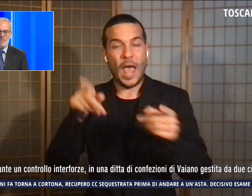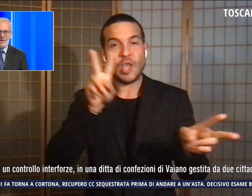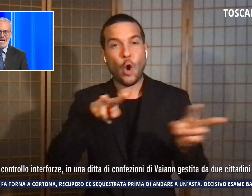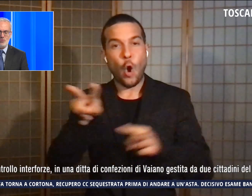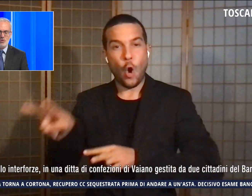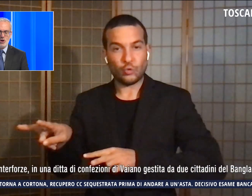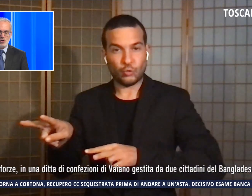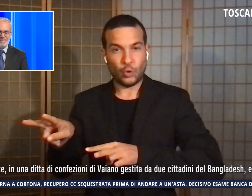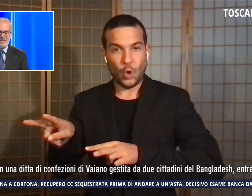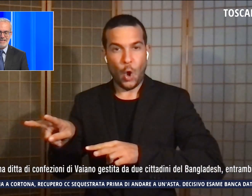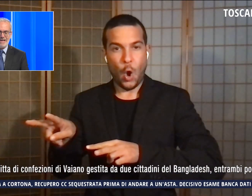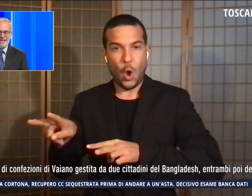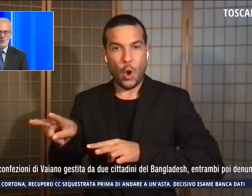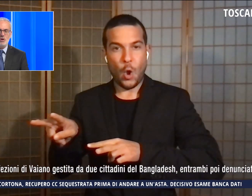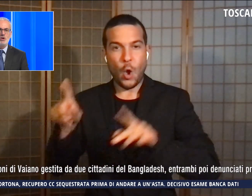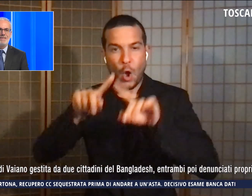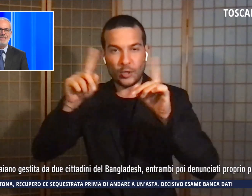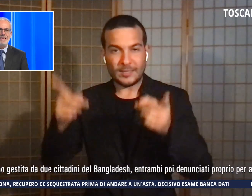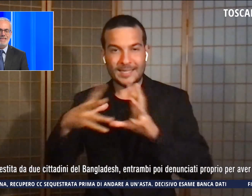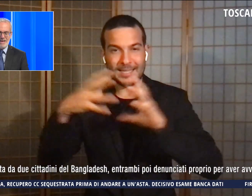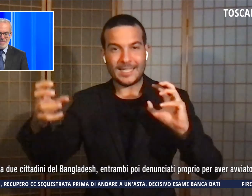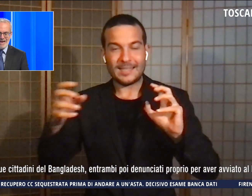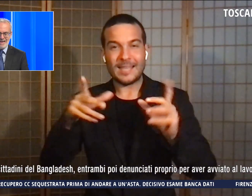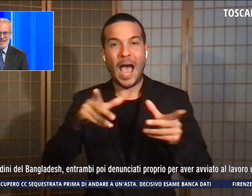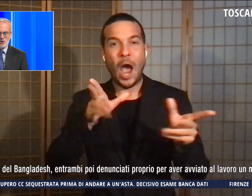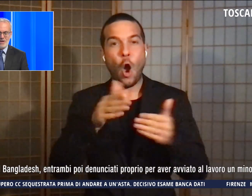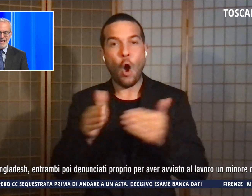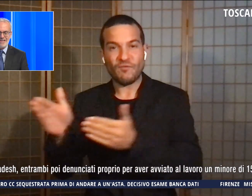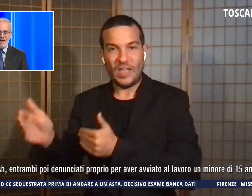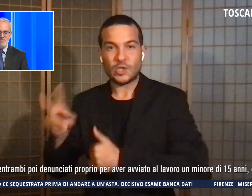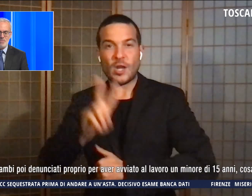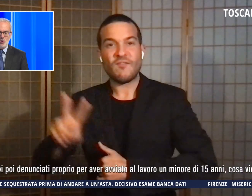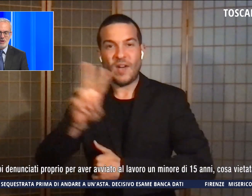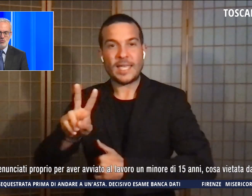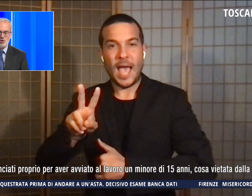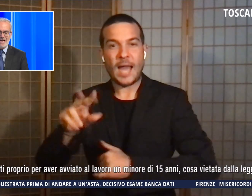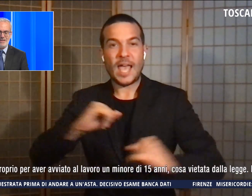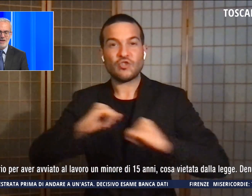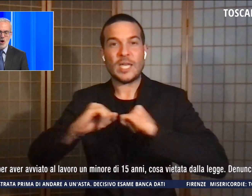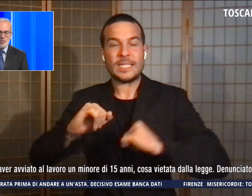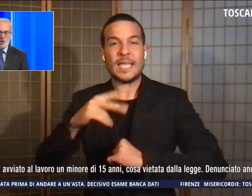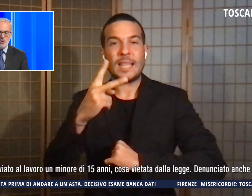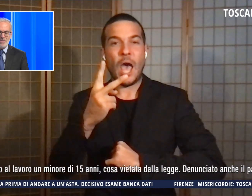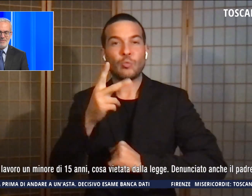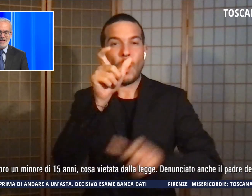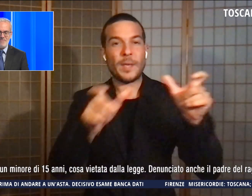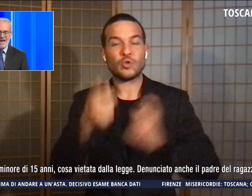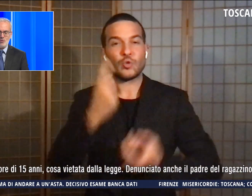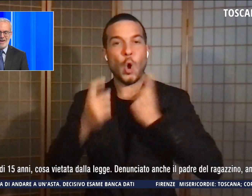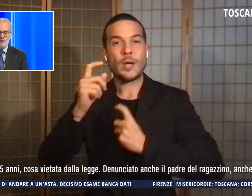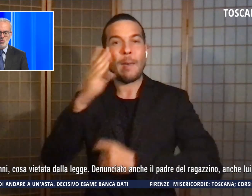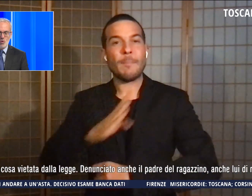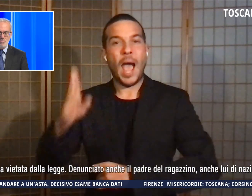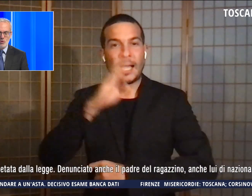Vajano a Prato, gestita da due cittadini del Bangladesh, entrambi poi denunciati proprio per aver